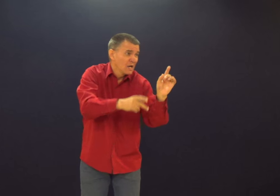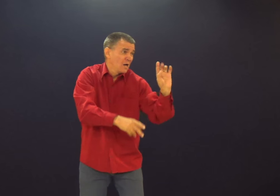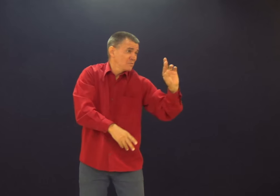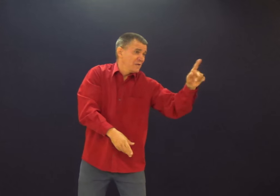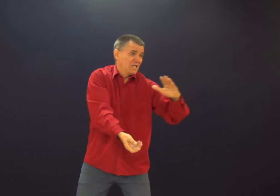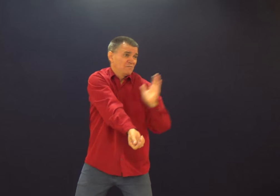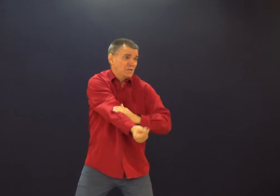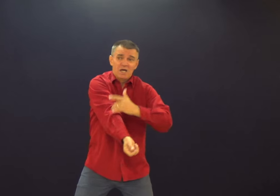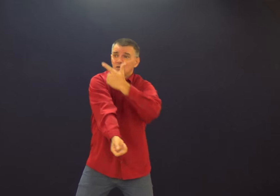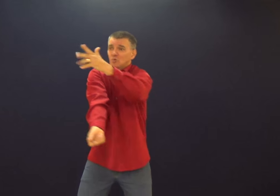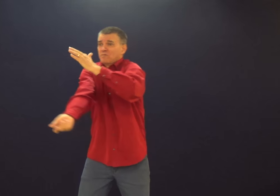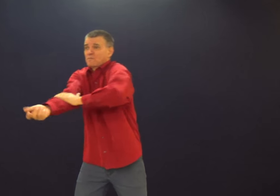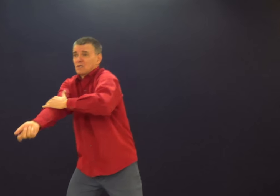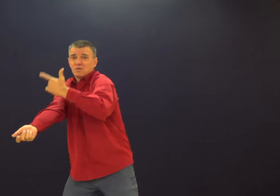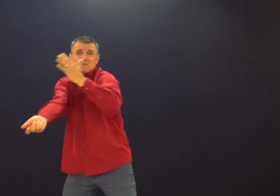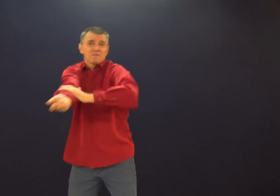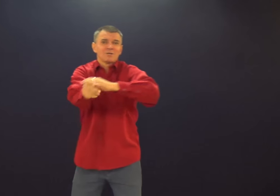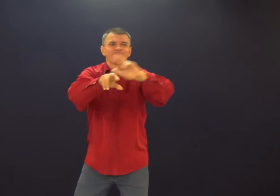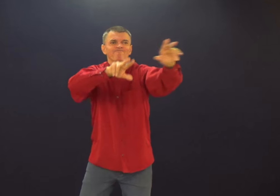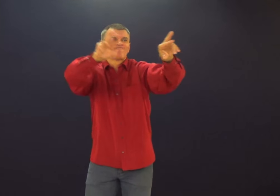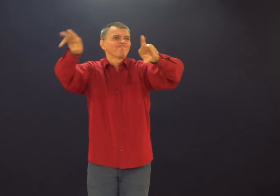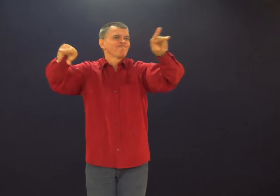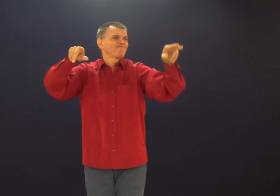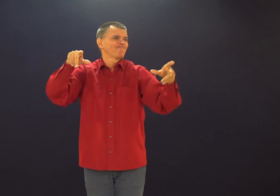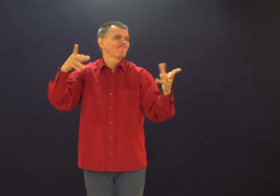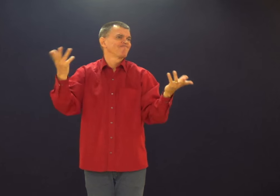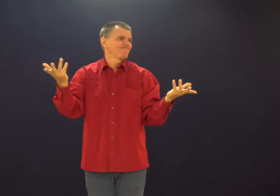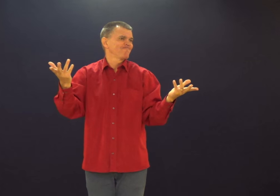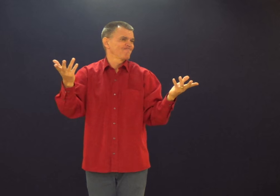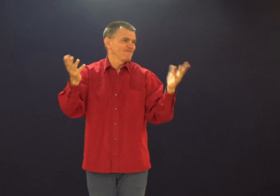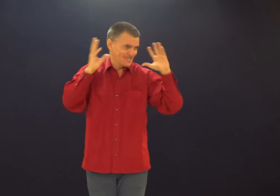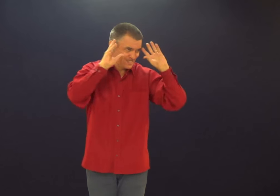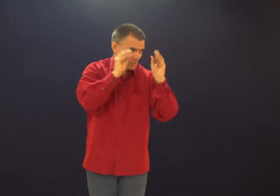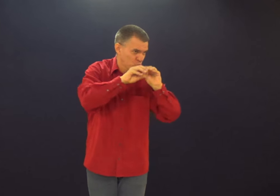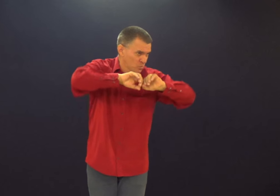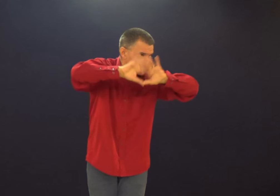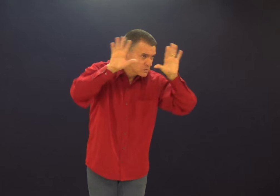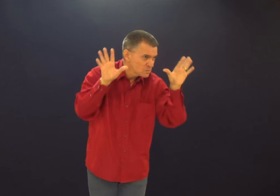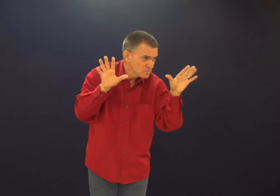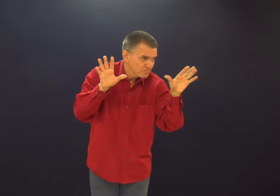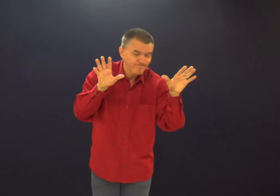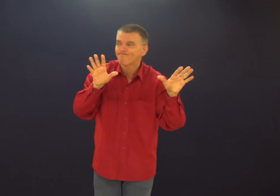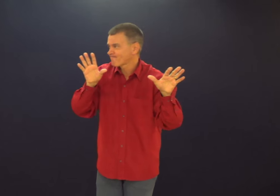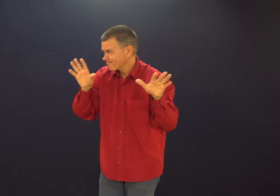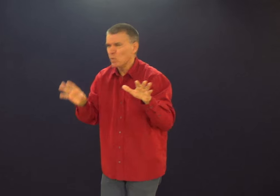diferente. Cada um tem uma necessidade diferente da outra. Certo? Ficou claro?